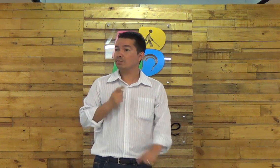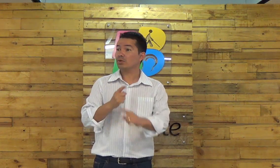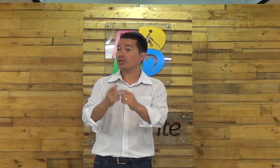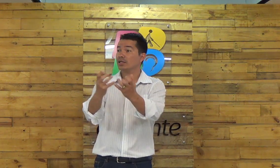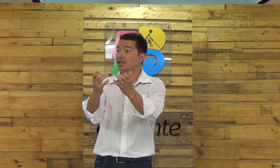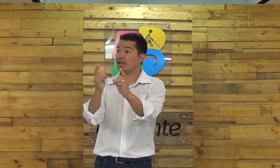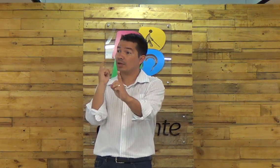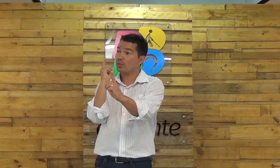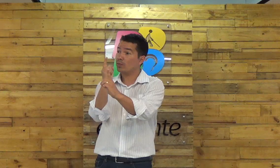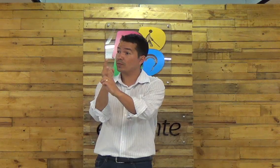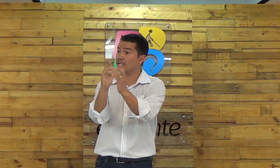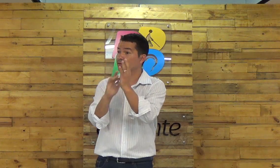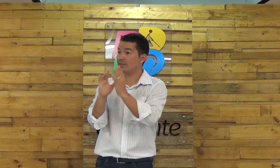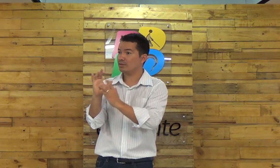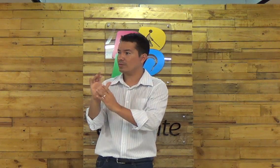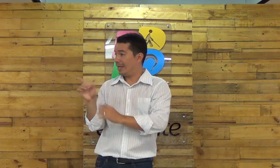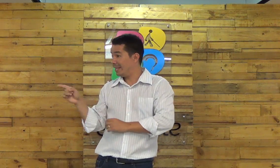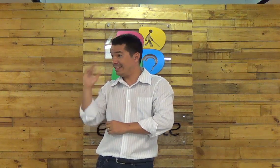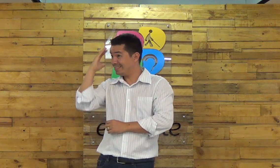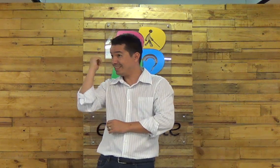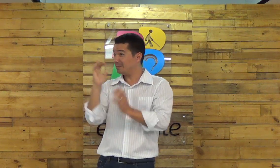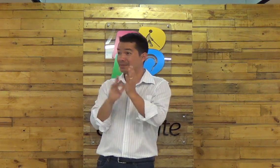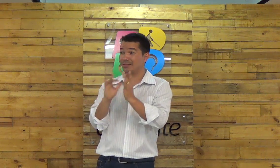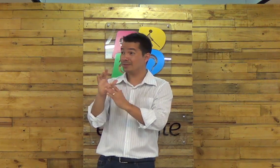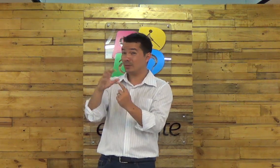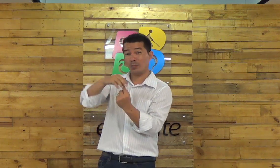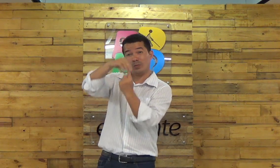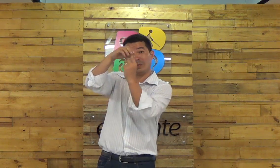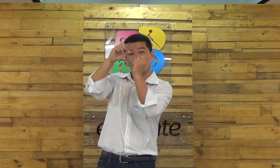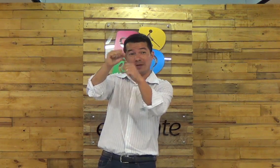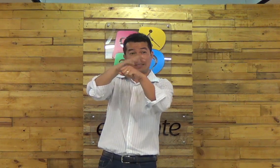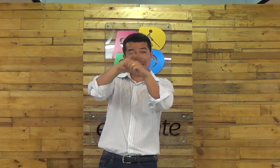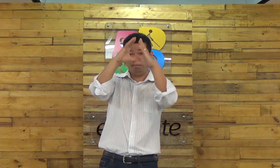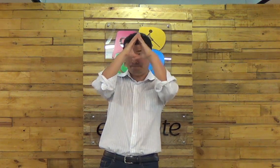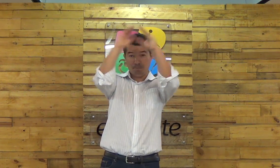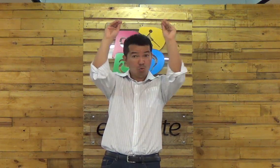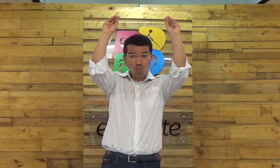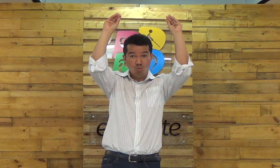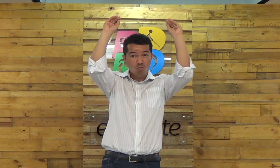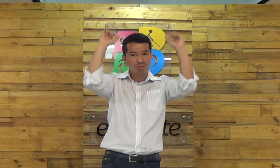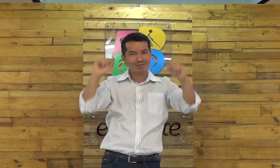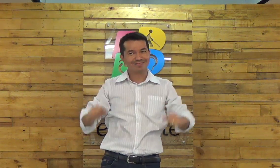entrar porque ele queria encontrar Jesus ele sabia que Jesus era o único que podia curá-lo